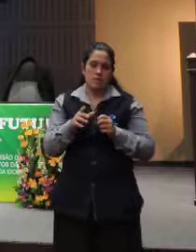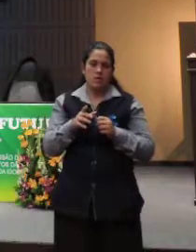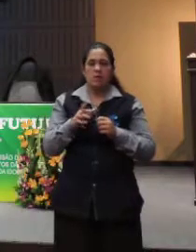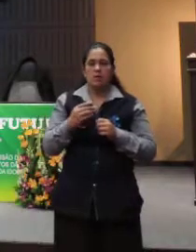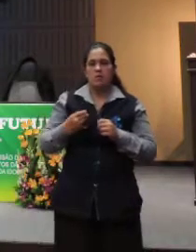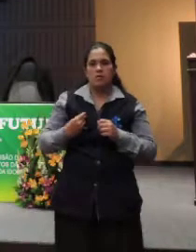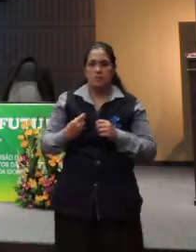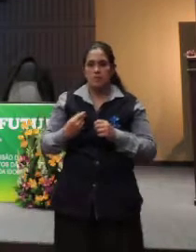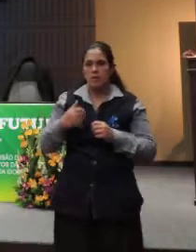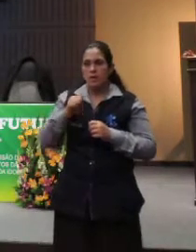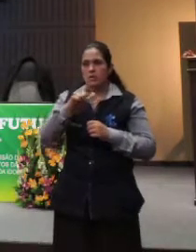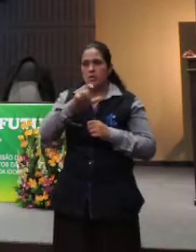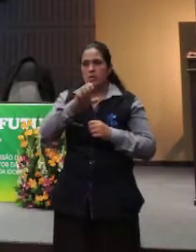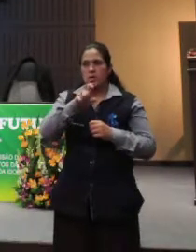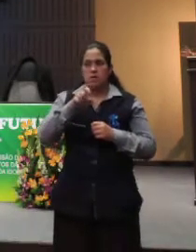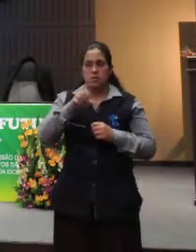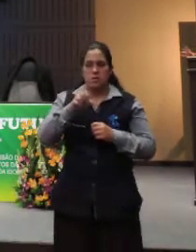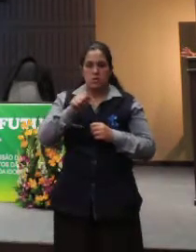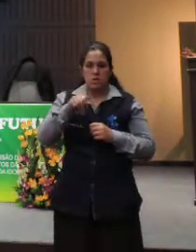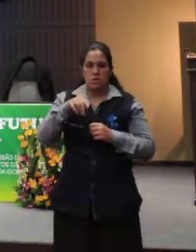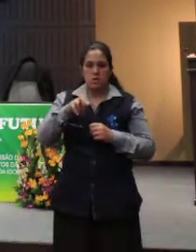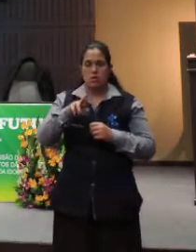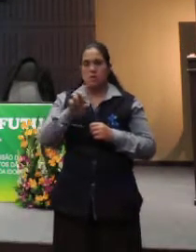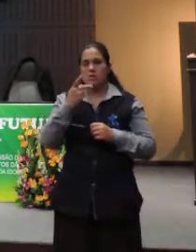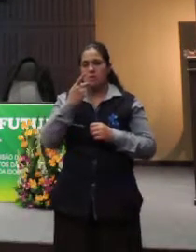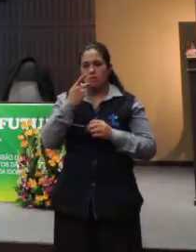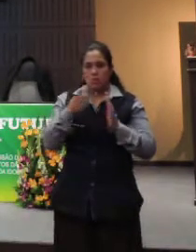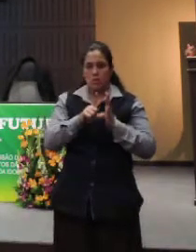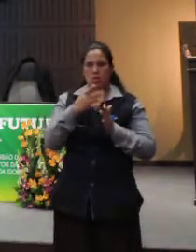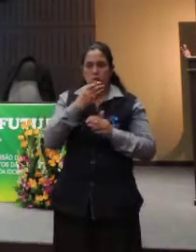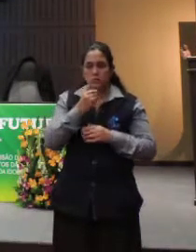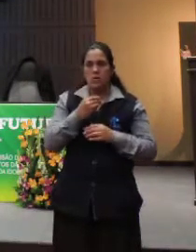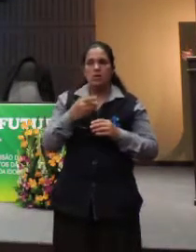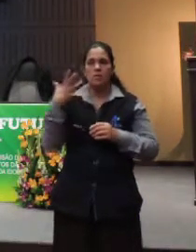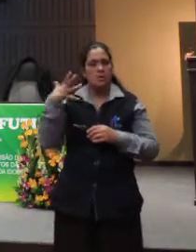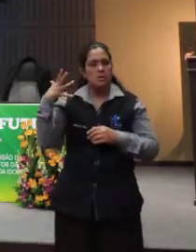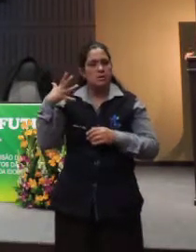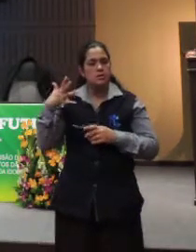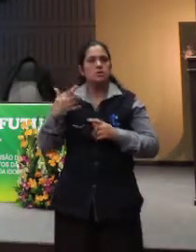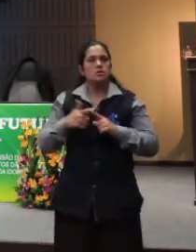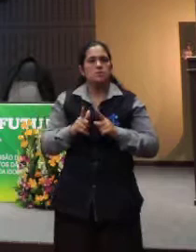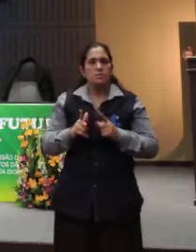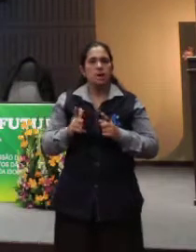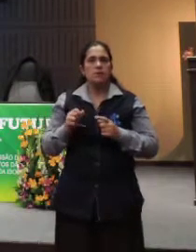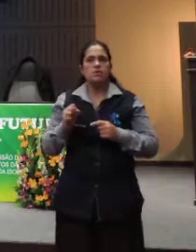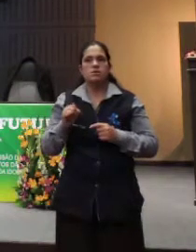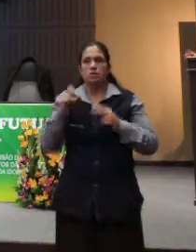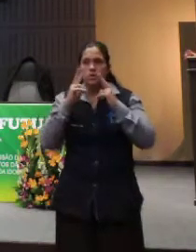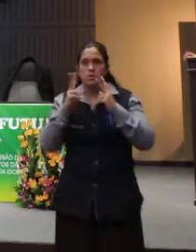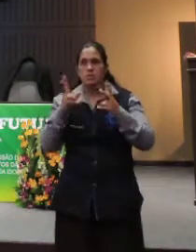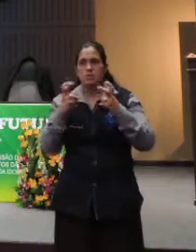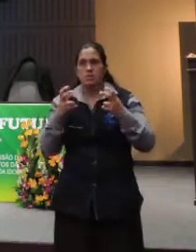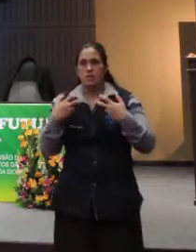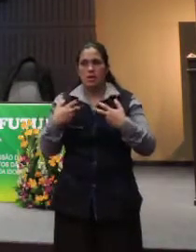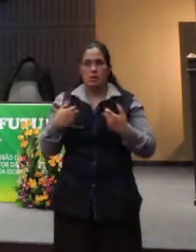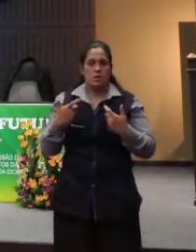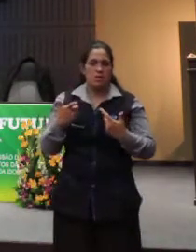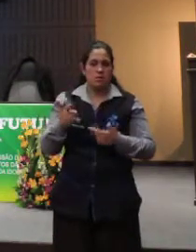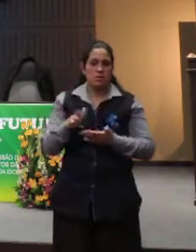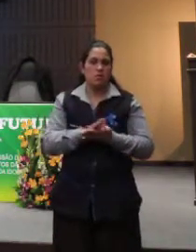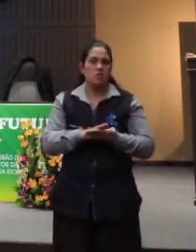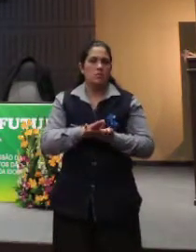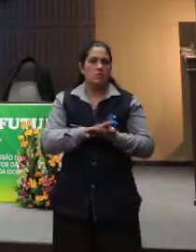que o Alexandre falou. Bom, caso a gente vá percebendo que não estamos mais com o mesmo vigor,